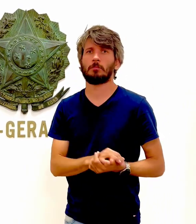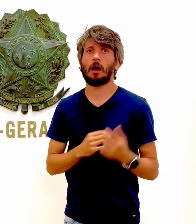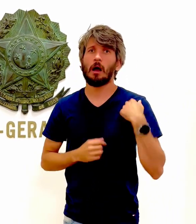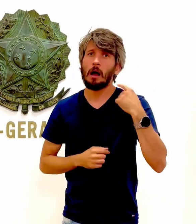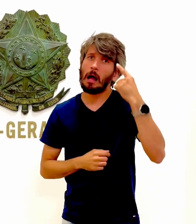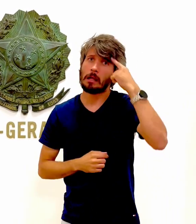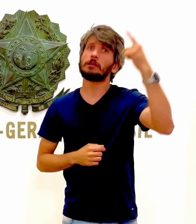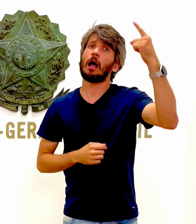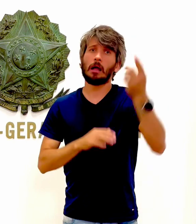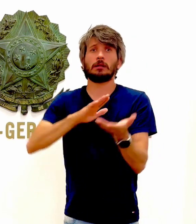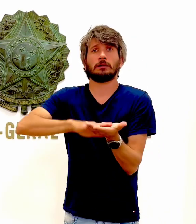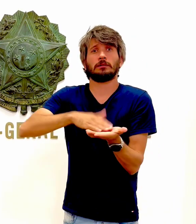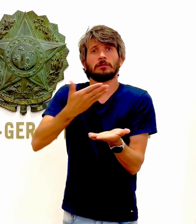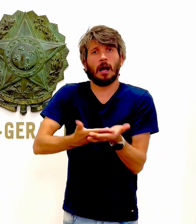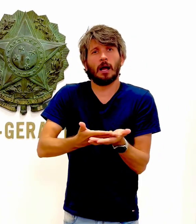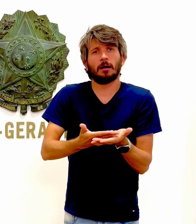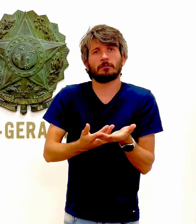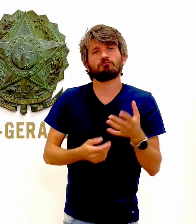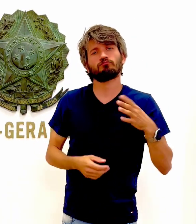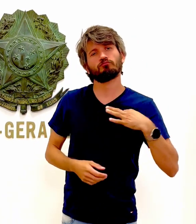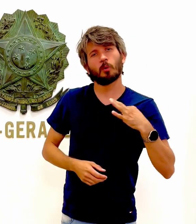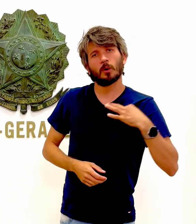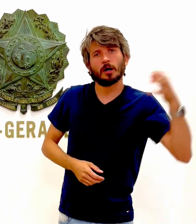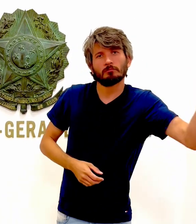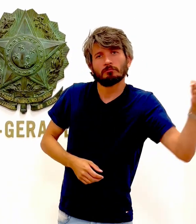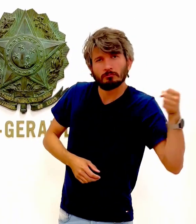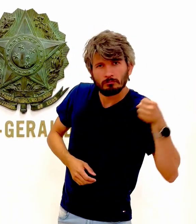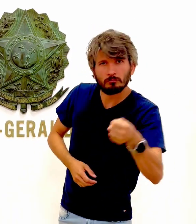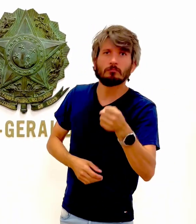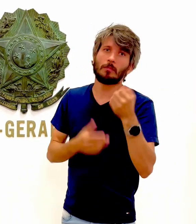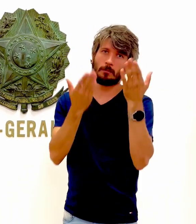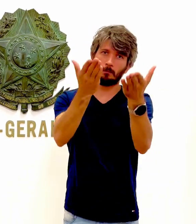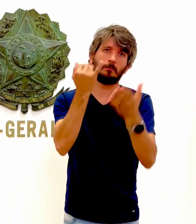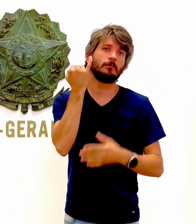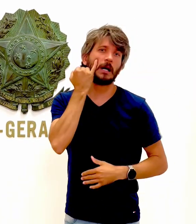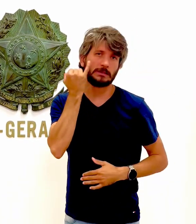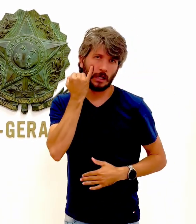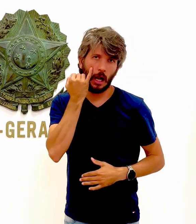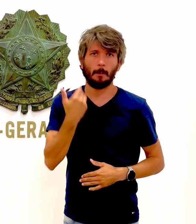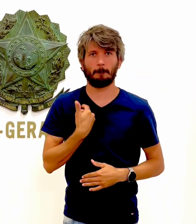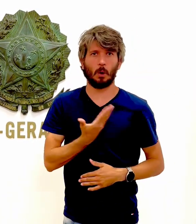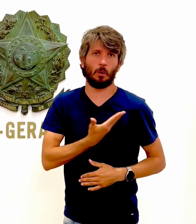infelizmente o nosso atendimento não foi um atendimento acessível na língua brasileira de sinais.